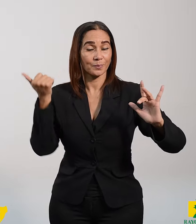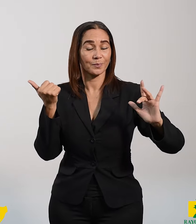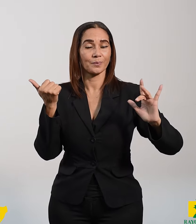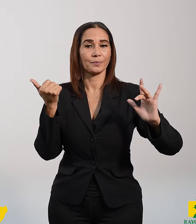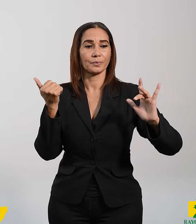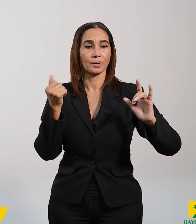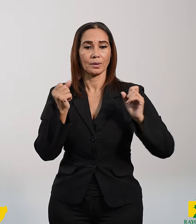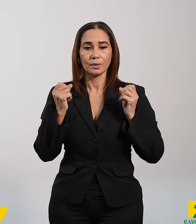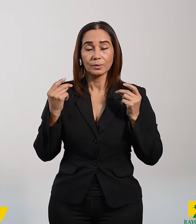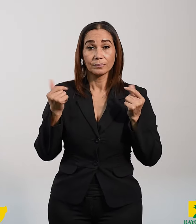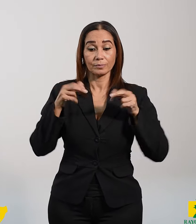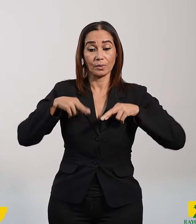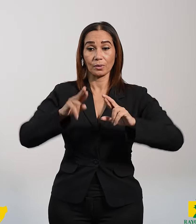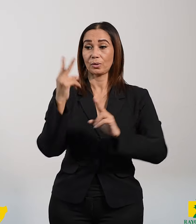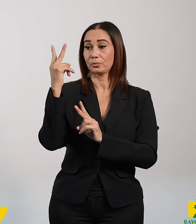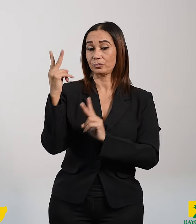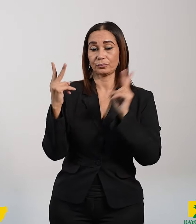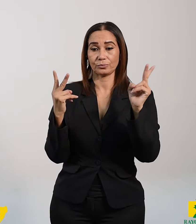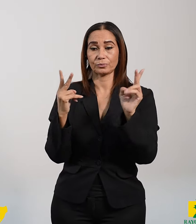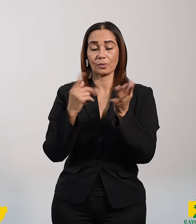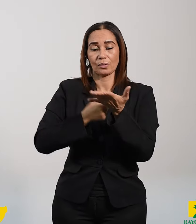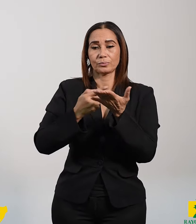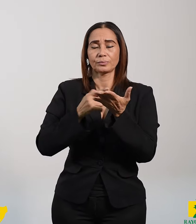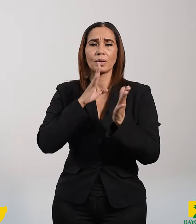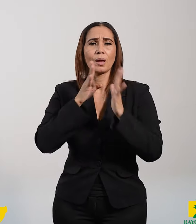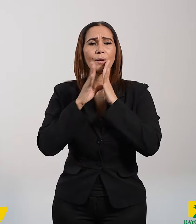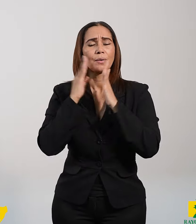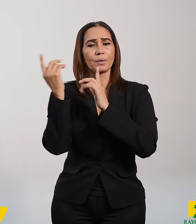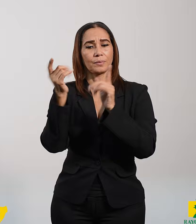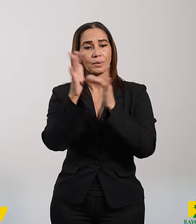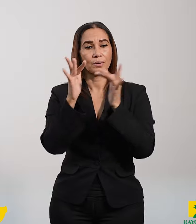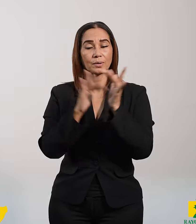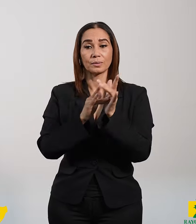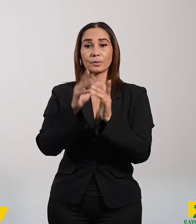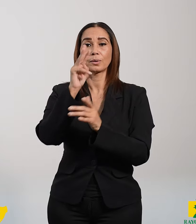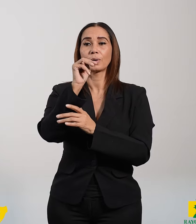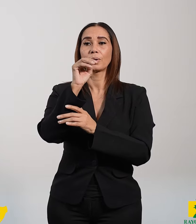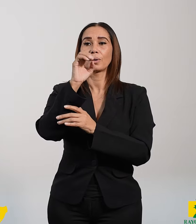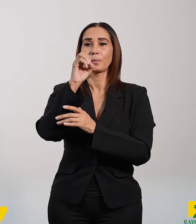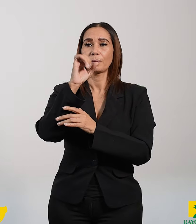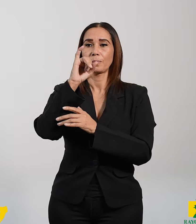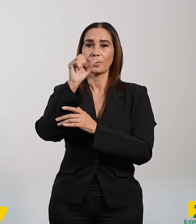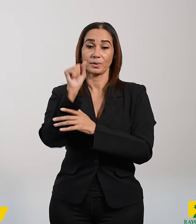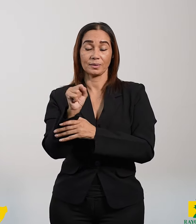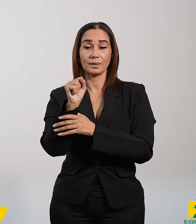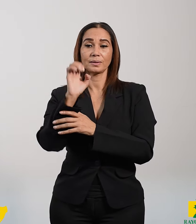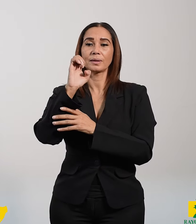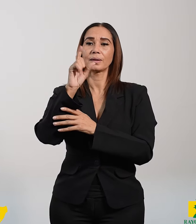De repente, dos hombres conversaban con él. Eran Moisés y Elías, que apareciendo